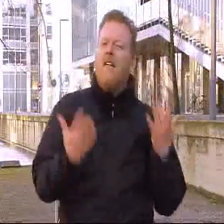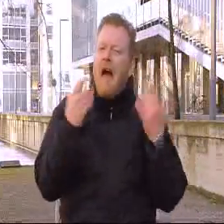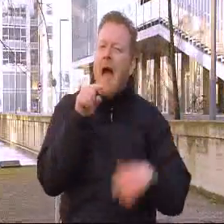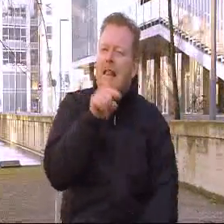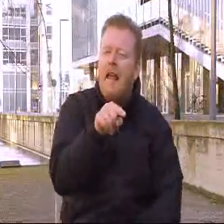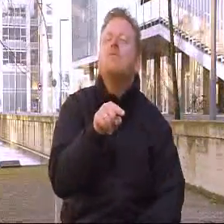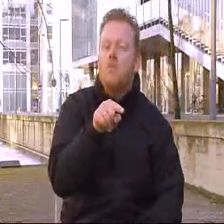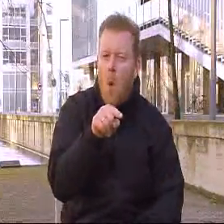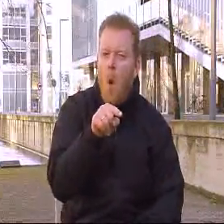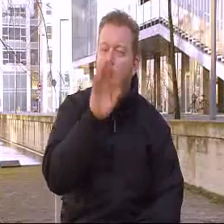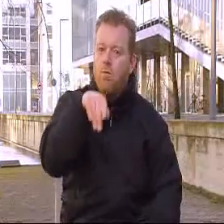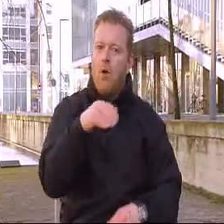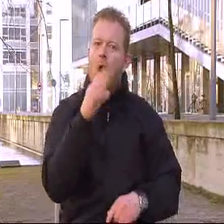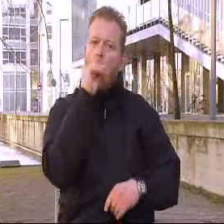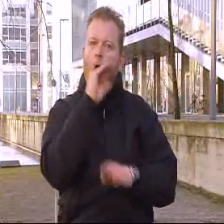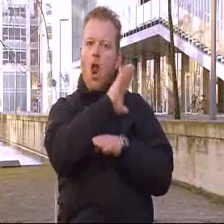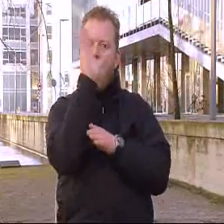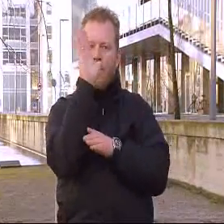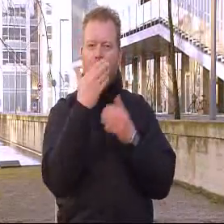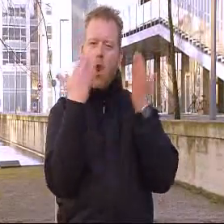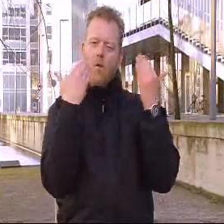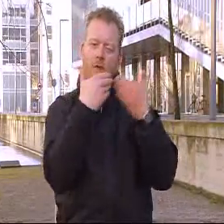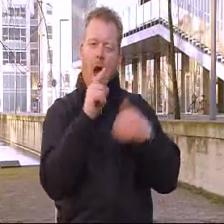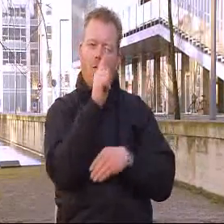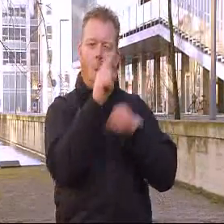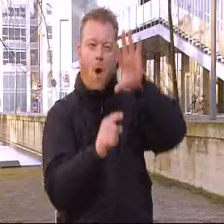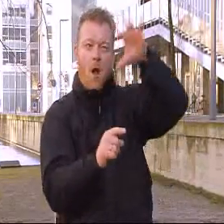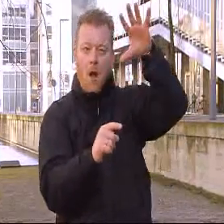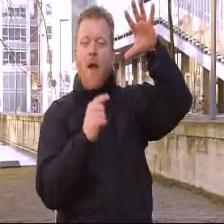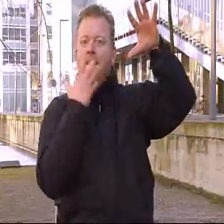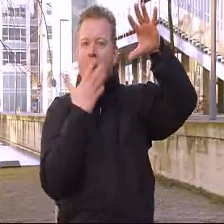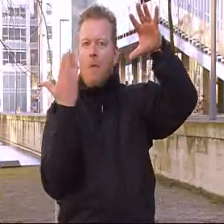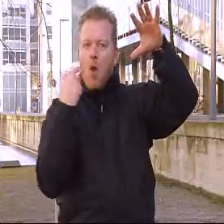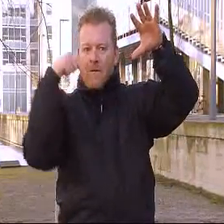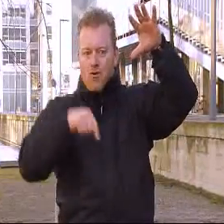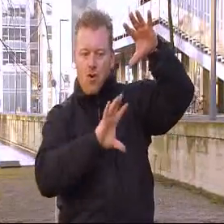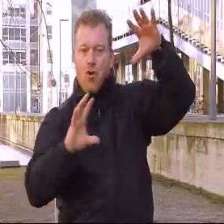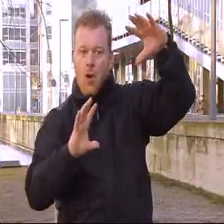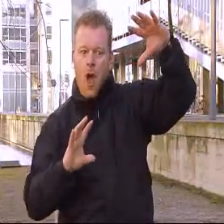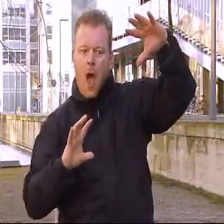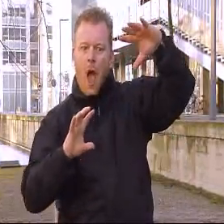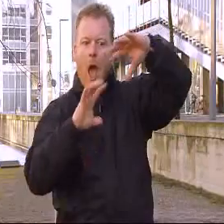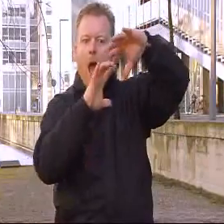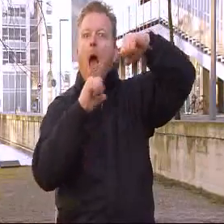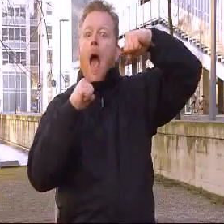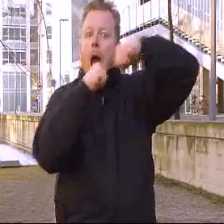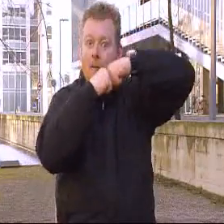Men hvad dækker det så over? Jo, kold luft fra nord og varm luft fra syd giver altså store temperaturudsving,